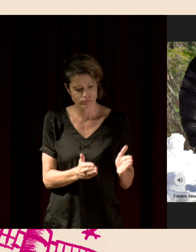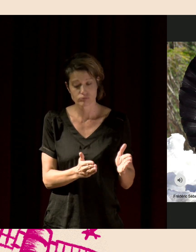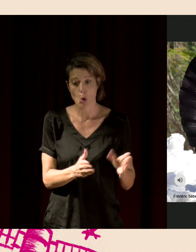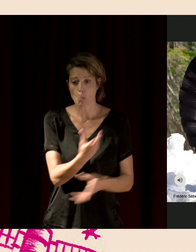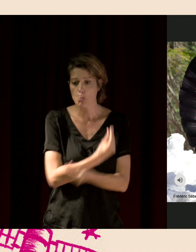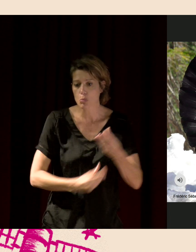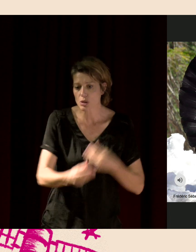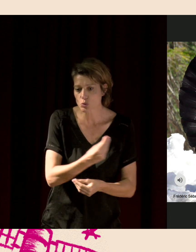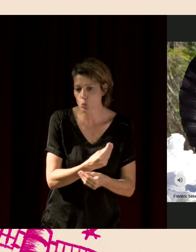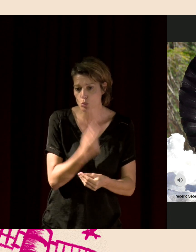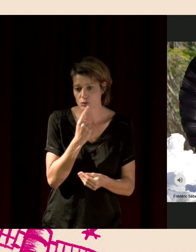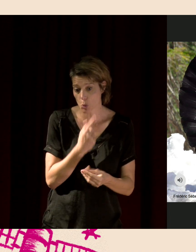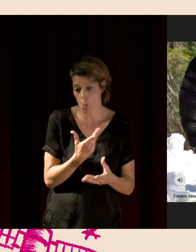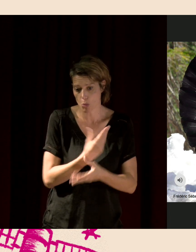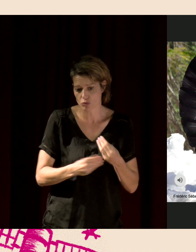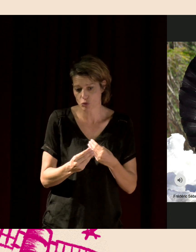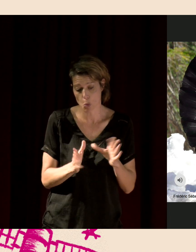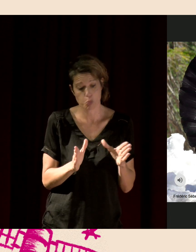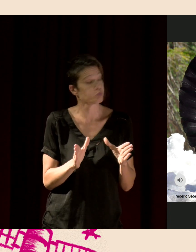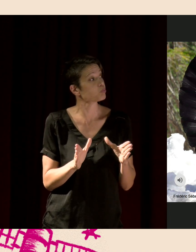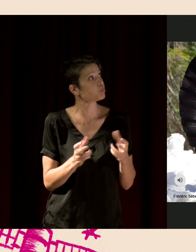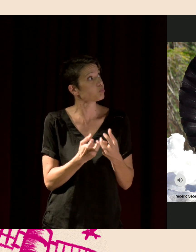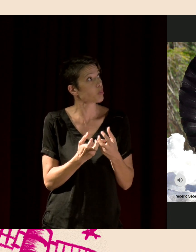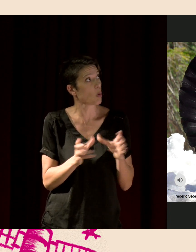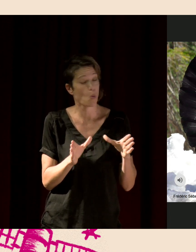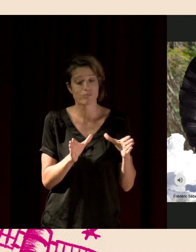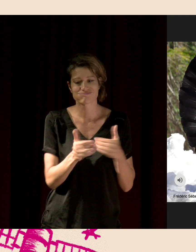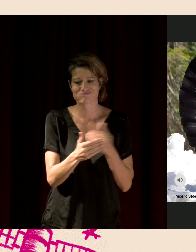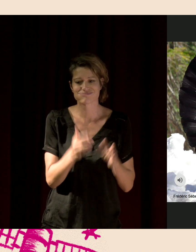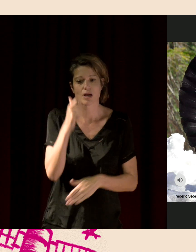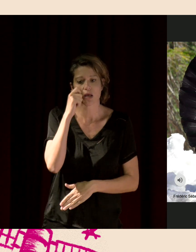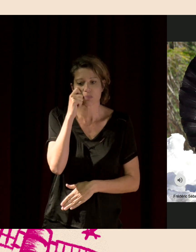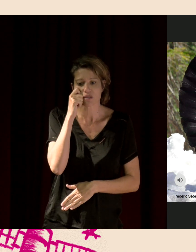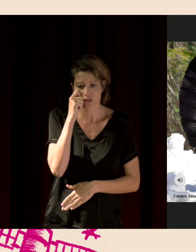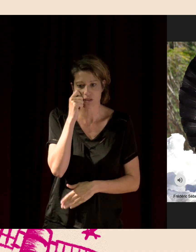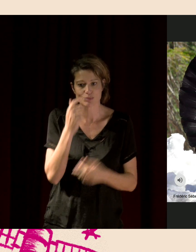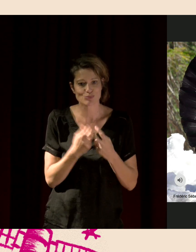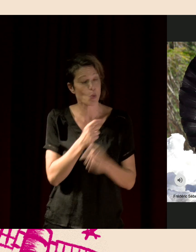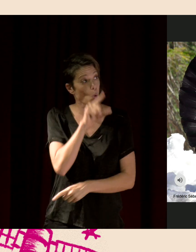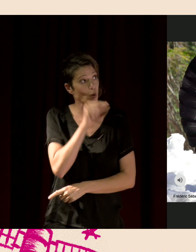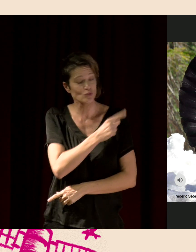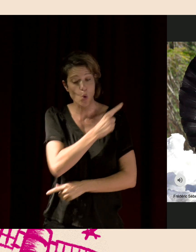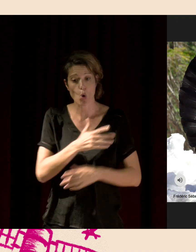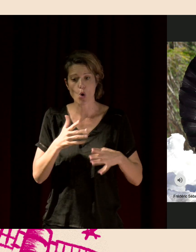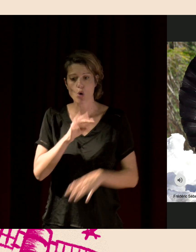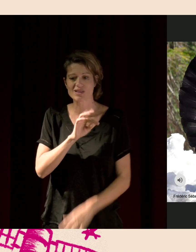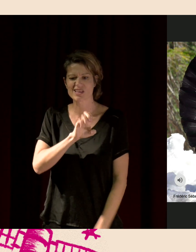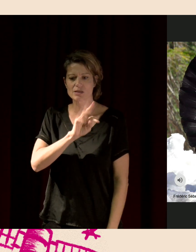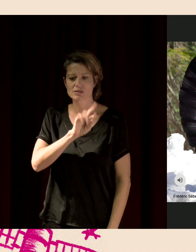d'individus qui se reproduisent et qui appartiennent à une même espèce. Par exemple, cet oiseau qui est le grand tétra, qui est un oiseau très particulier, très